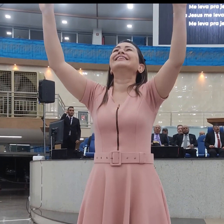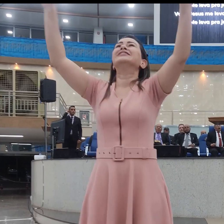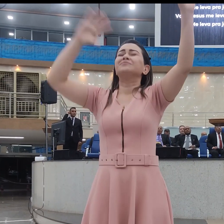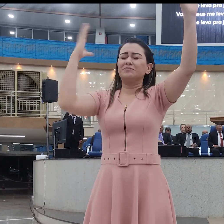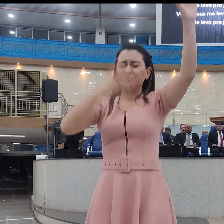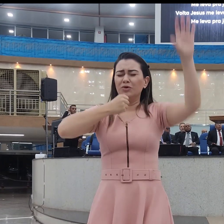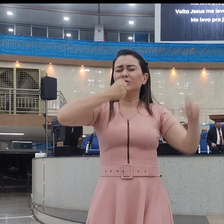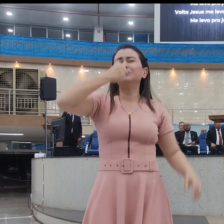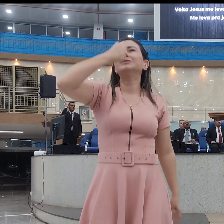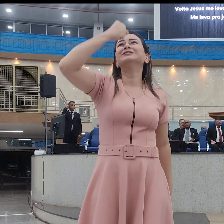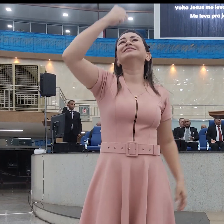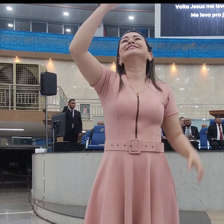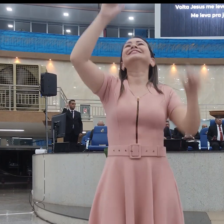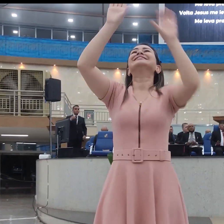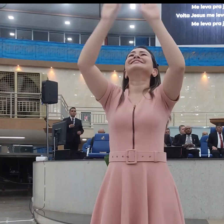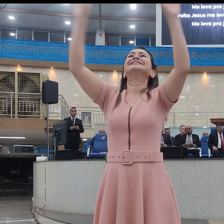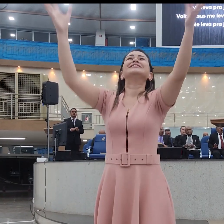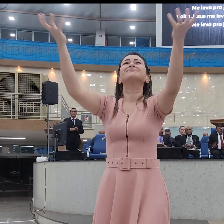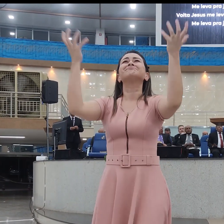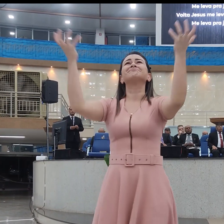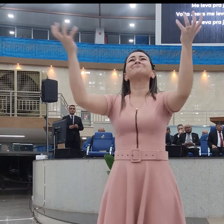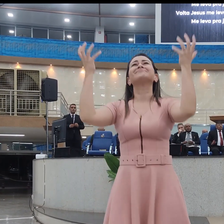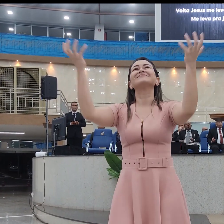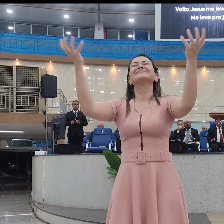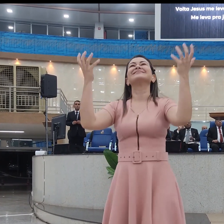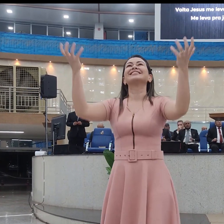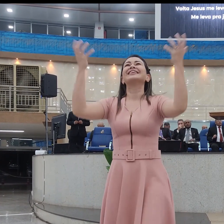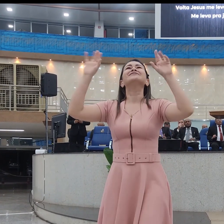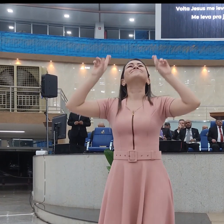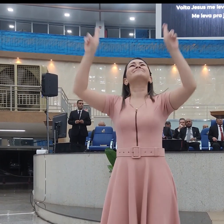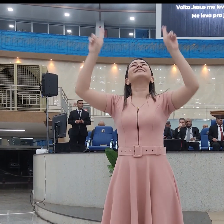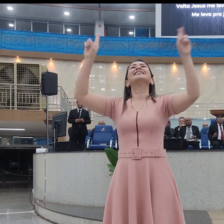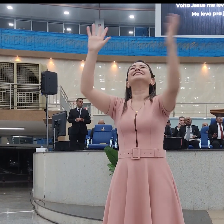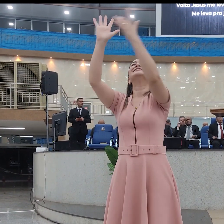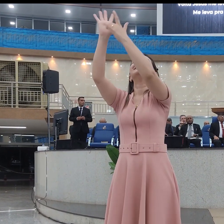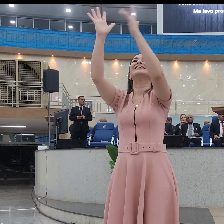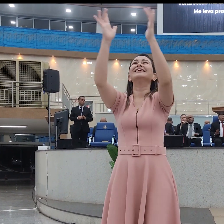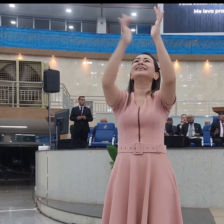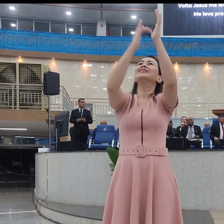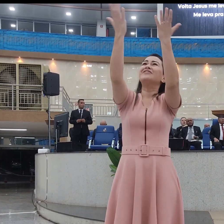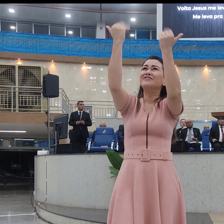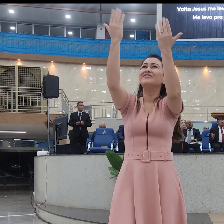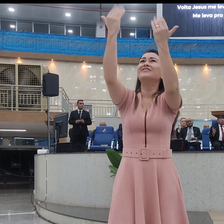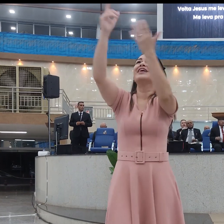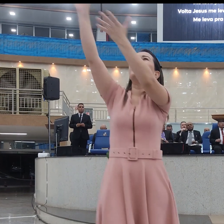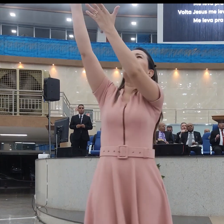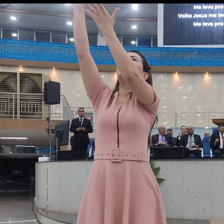Volta Jesus Me leva pra Jerusalém Me leva pra